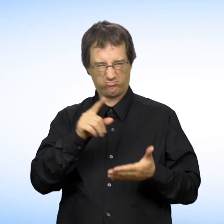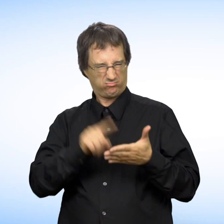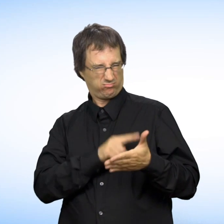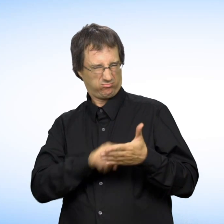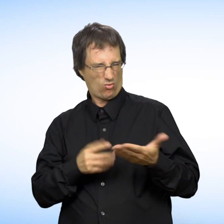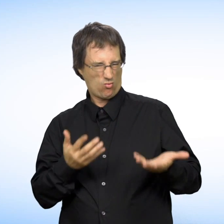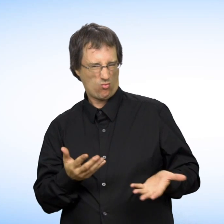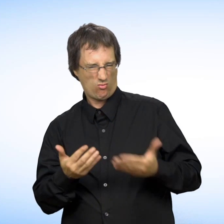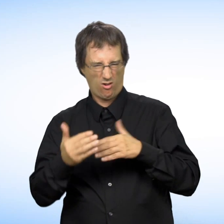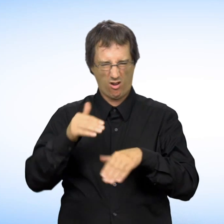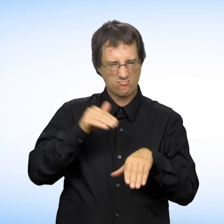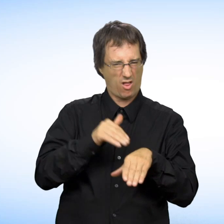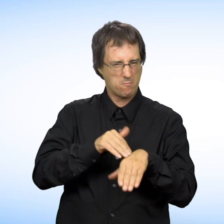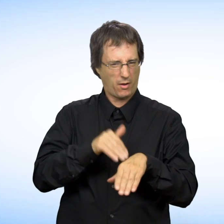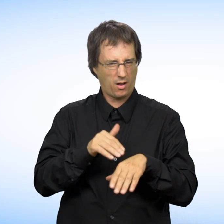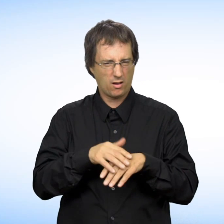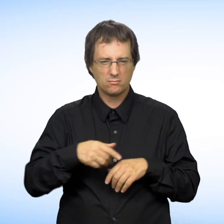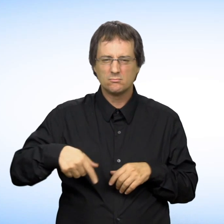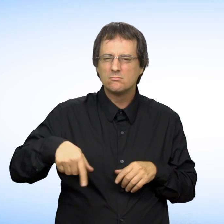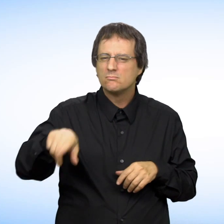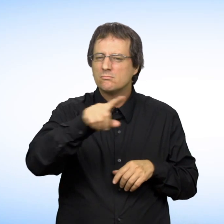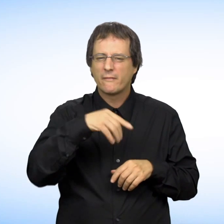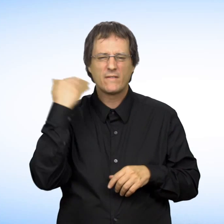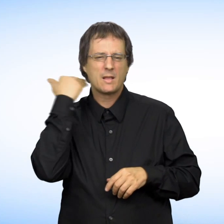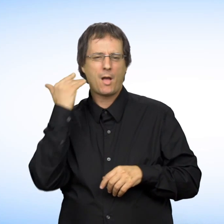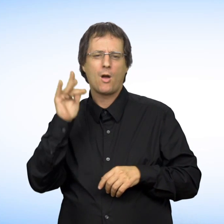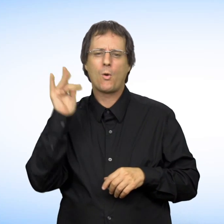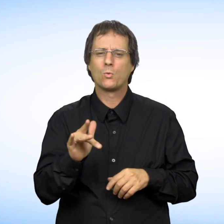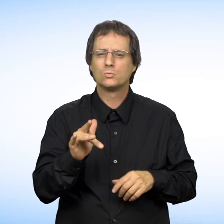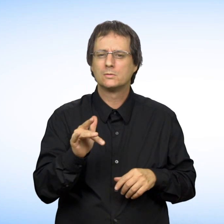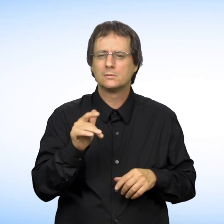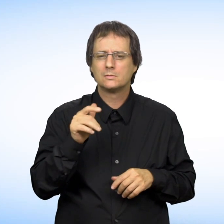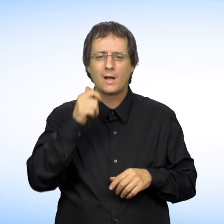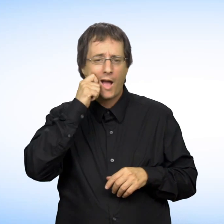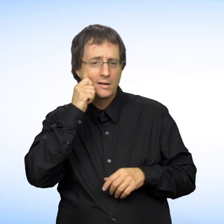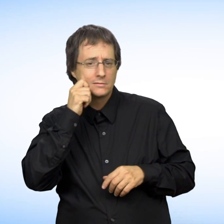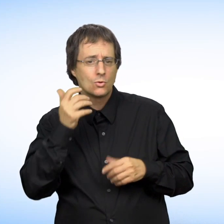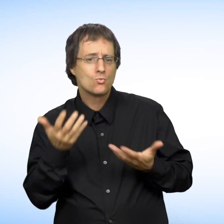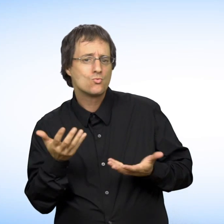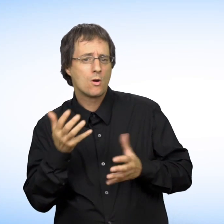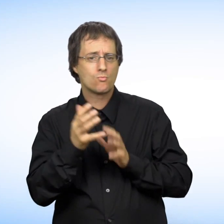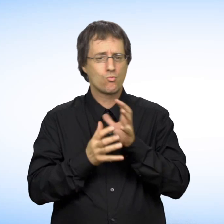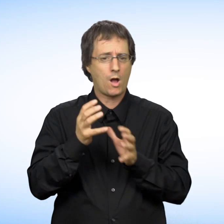Si vous croyez avoir été victime de discrimination ou de harcèlement en vertu de ce motif,